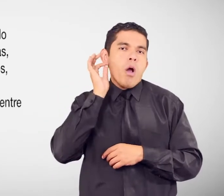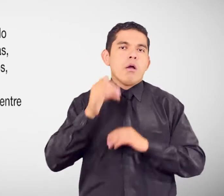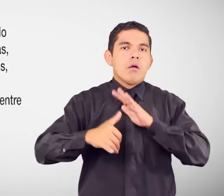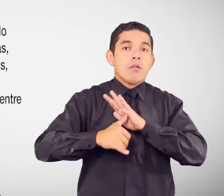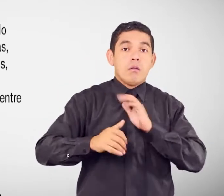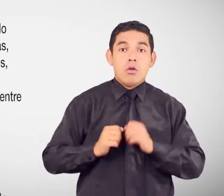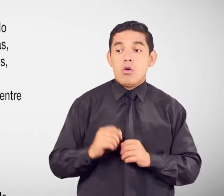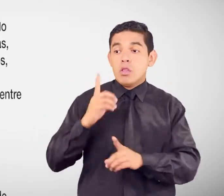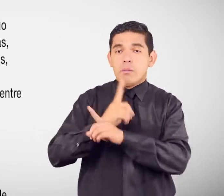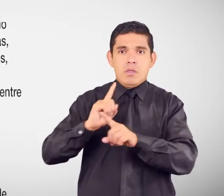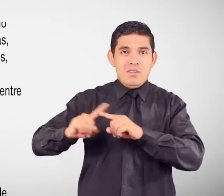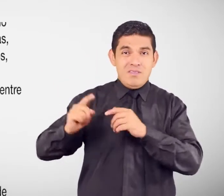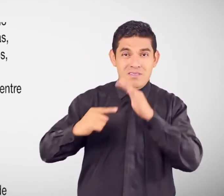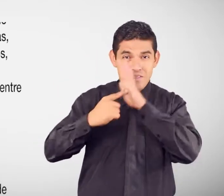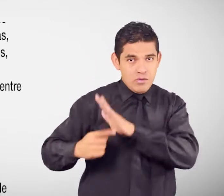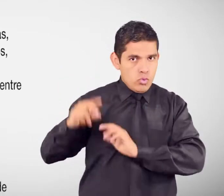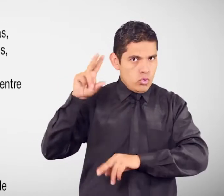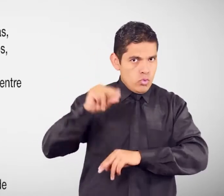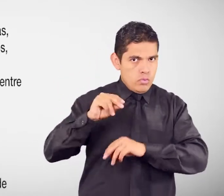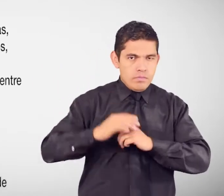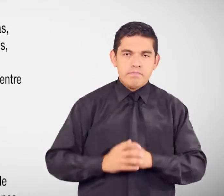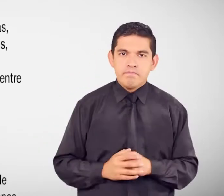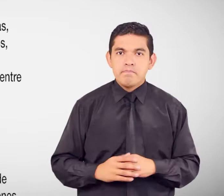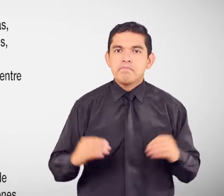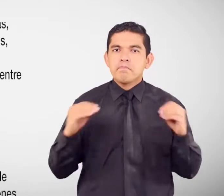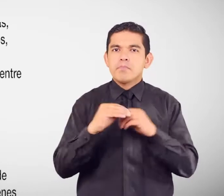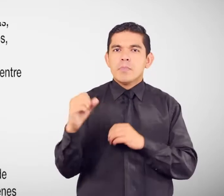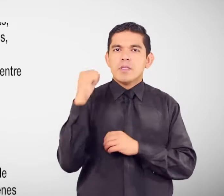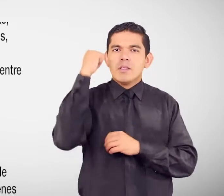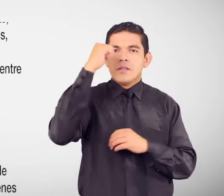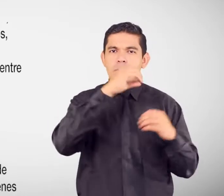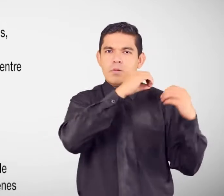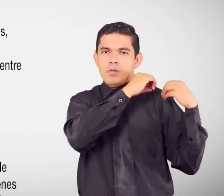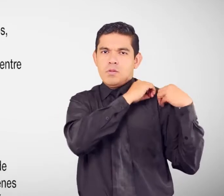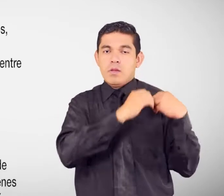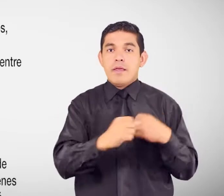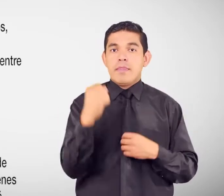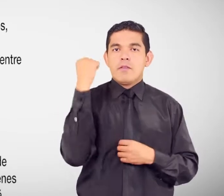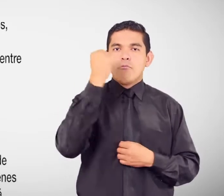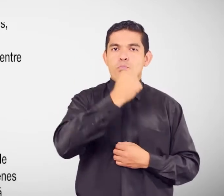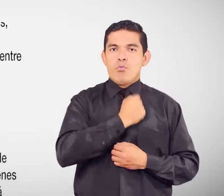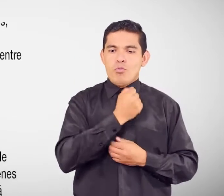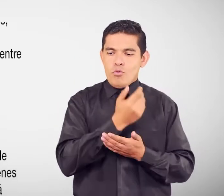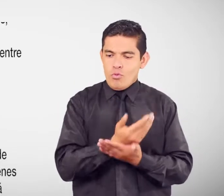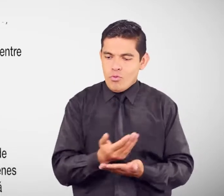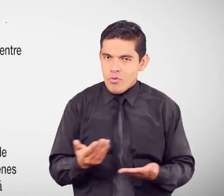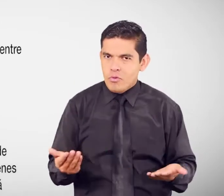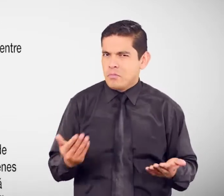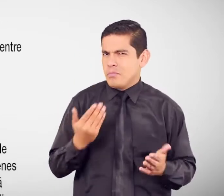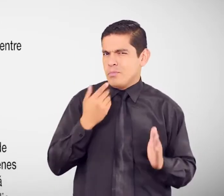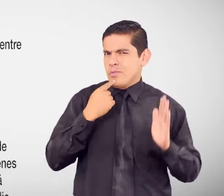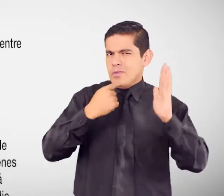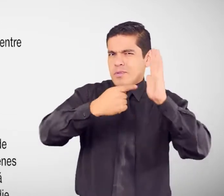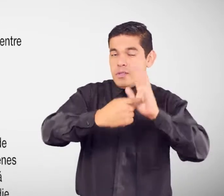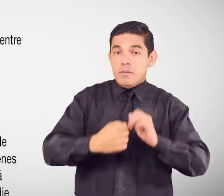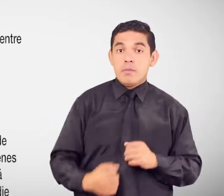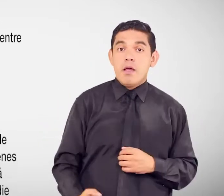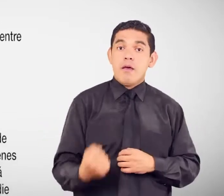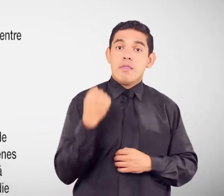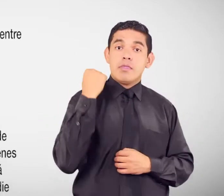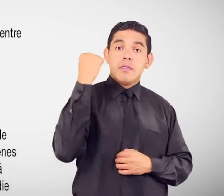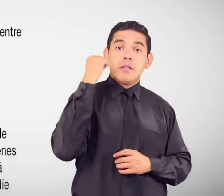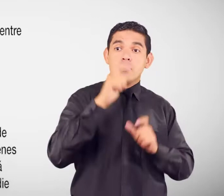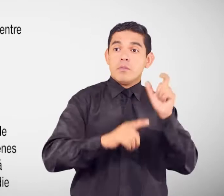Derechos y obligaciones Derecho a la propiedad ¿En qué consiste? Es el derecho Que tiene toda persona De usar